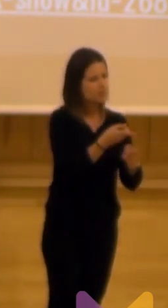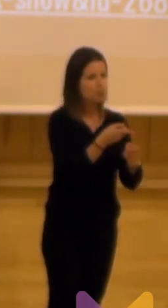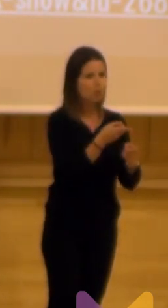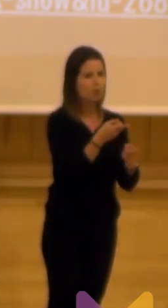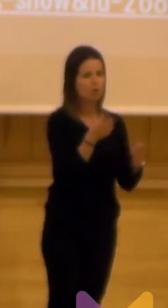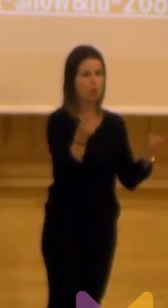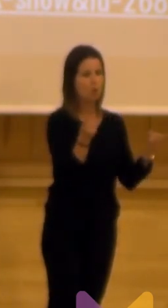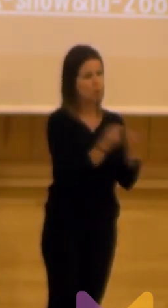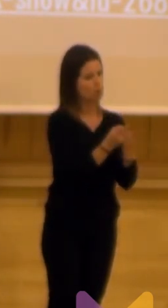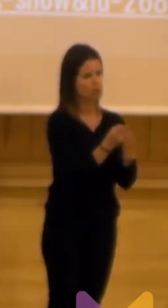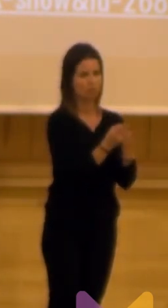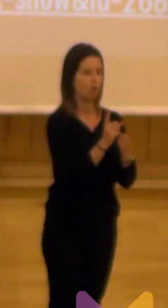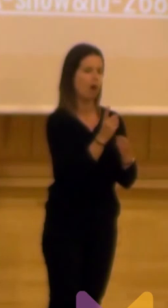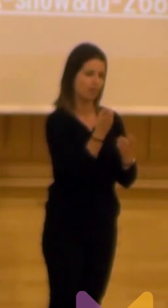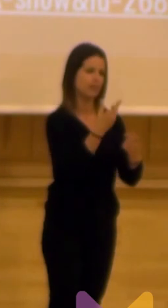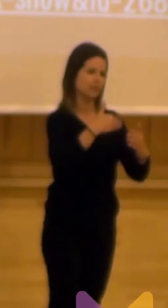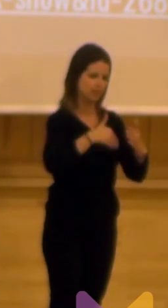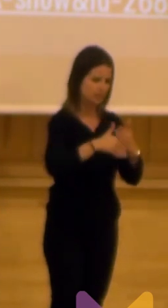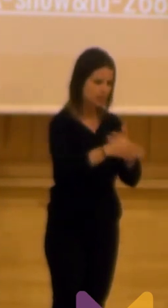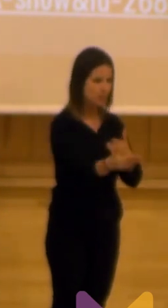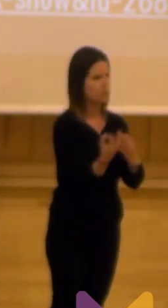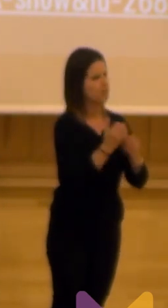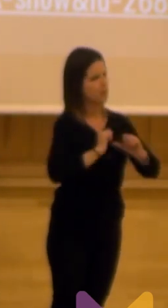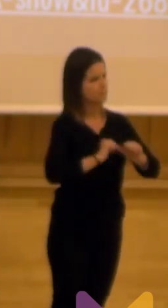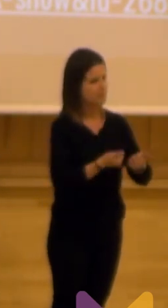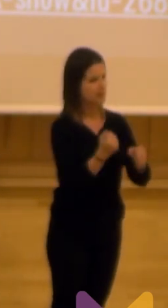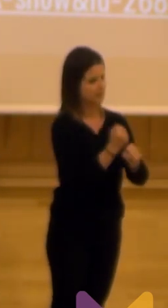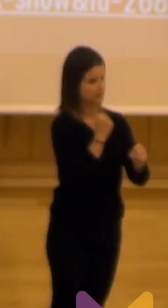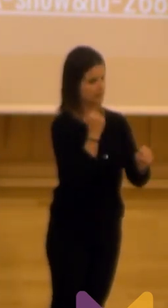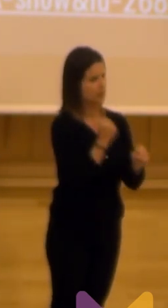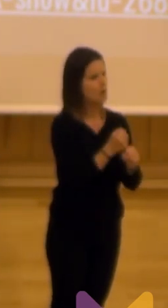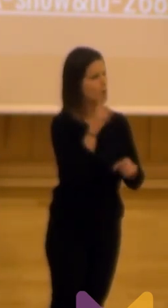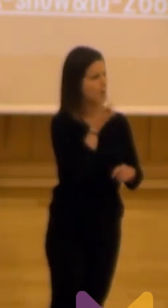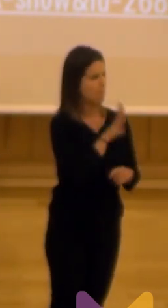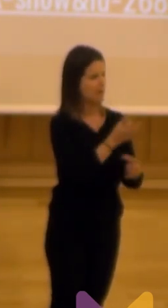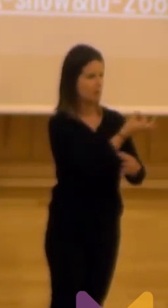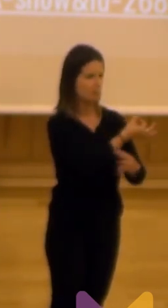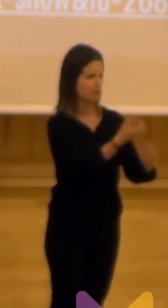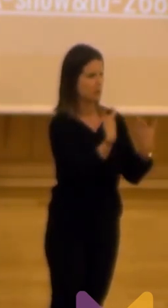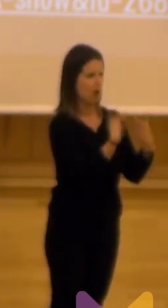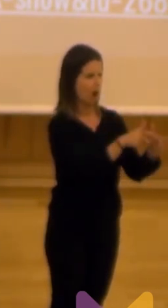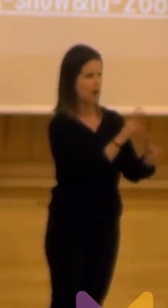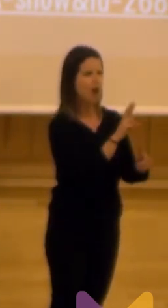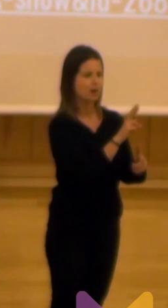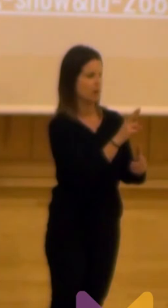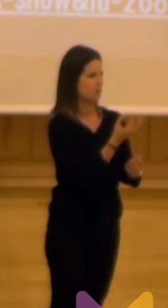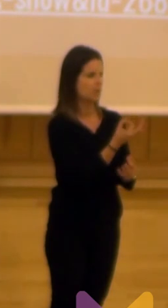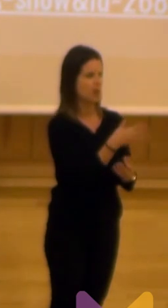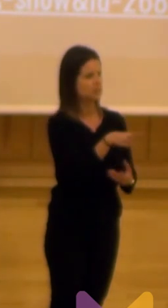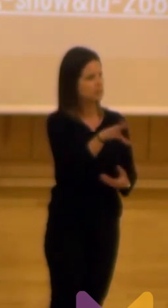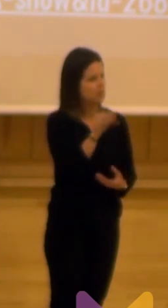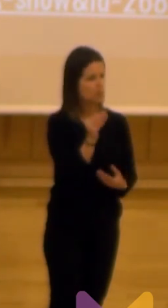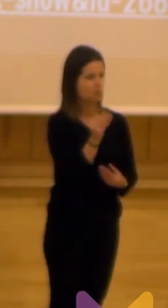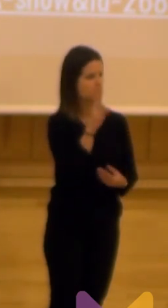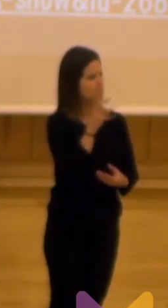un recorrido corto sino que tendrá su tiempo es que iniciemos este trabajo me parece un acierto que el área de Raquel haya entendido que esto puede ser me